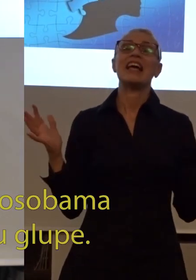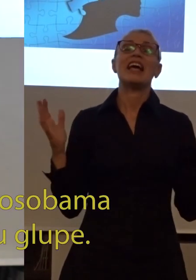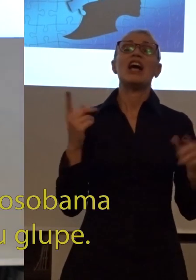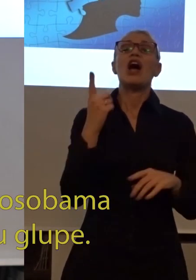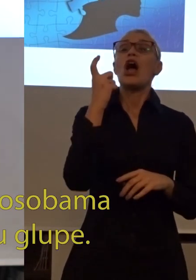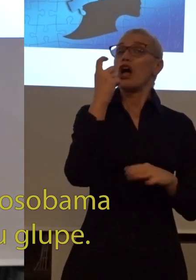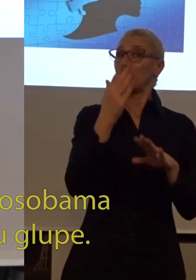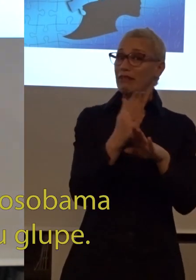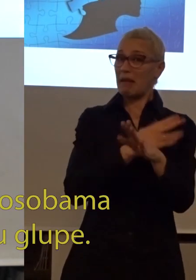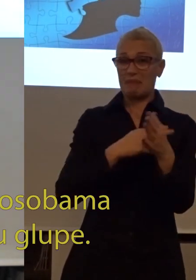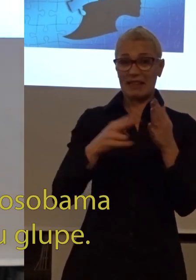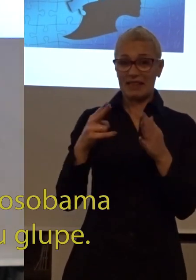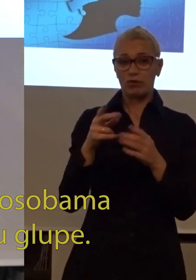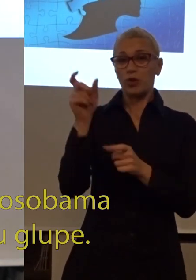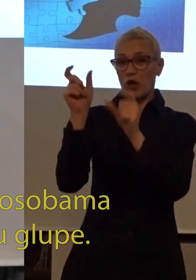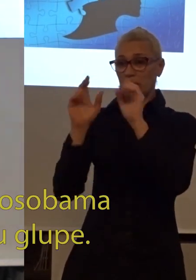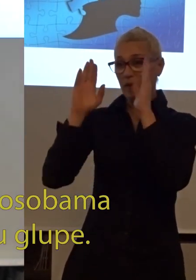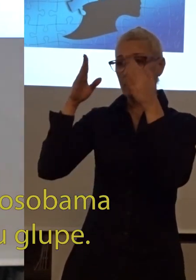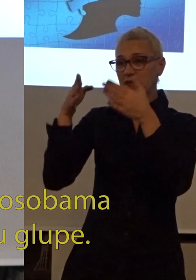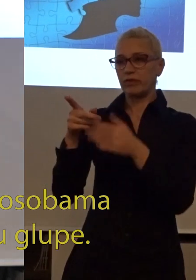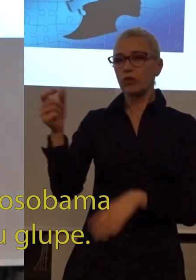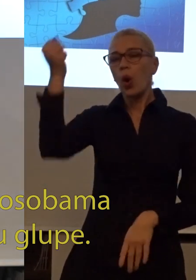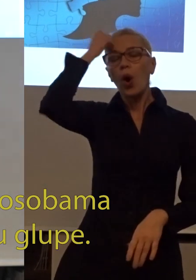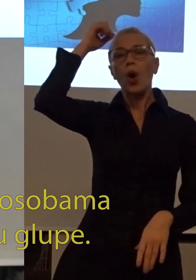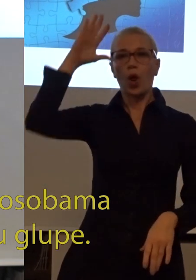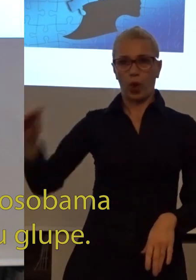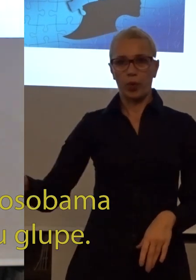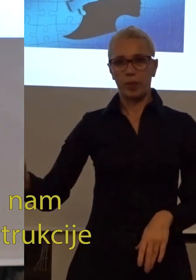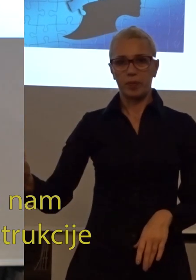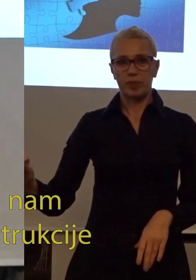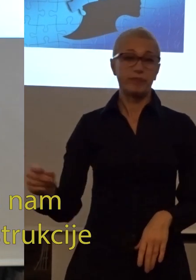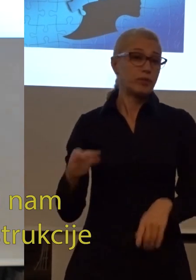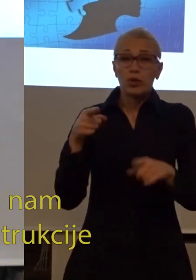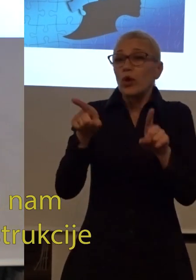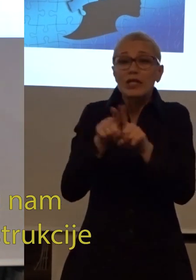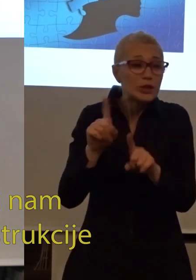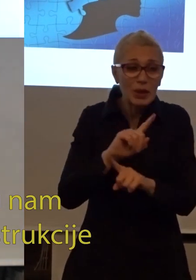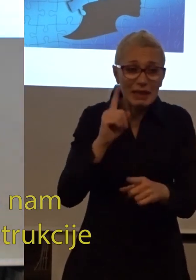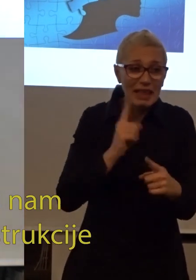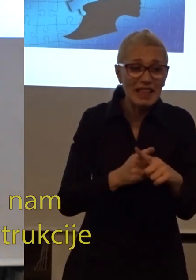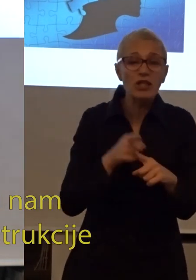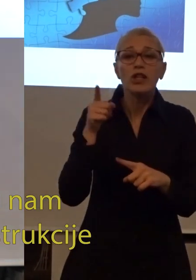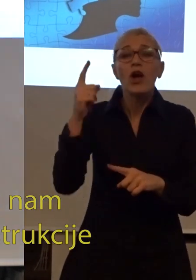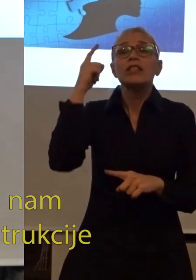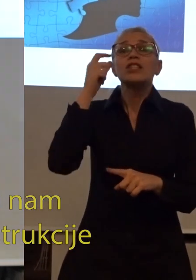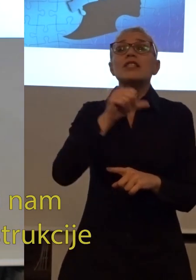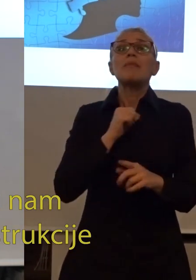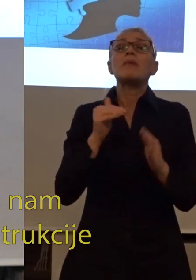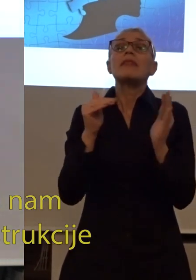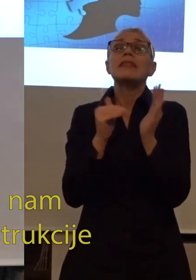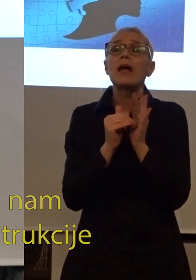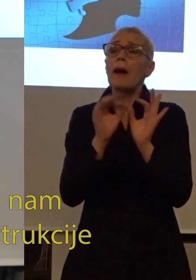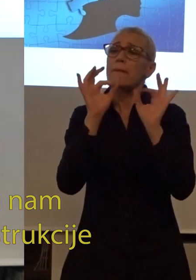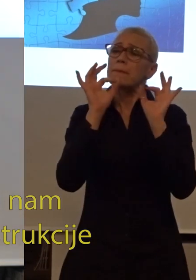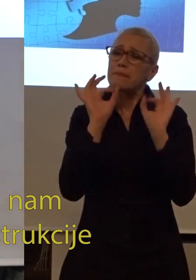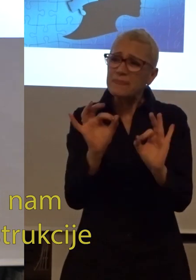još jedna predrasla da osobama sa autizmom je da su glupi. Nije ni to tačno, nego samo znači da nam trebaju